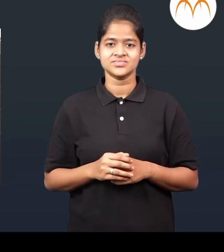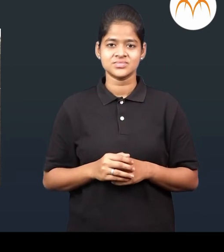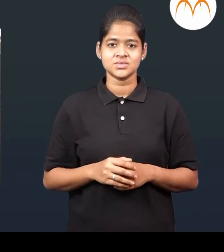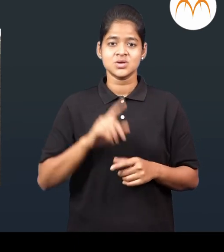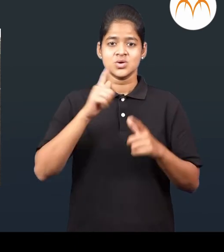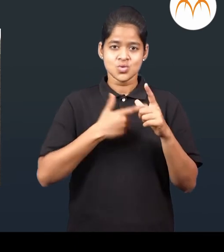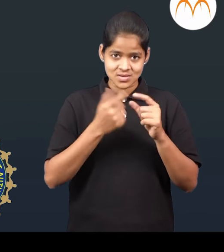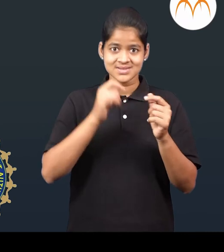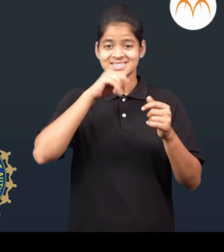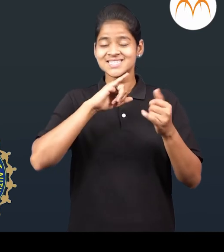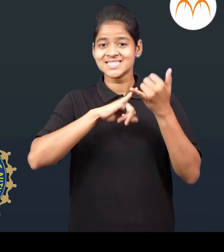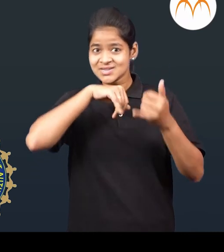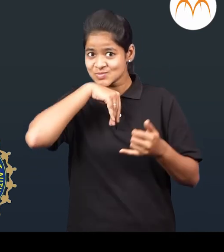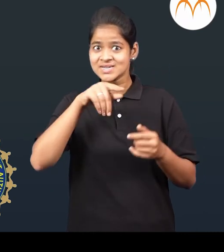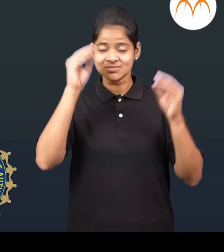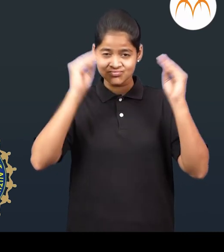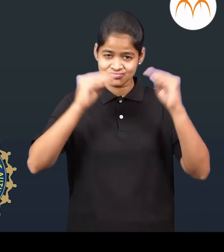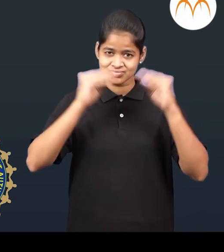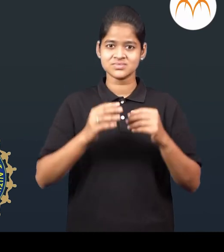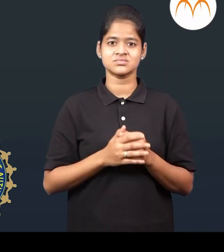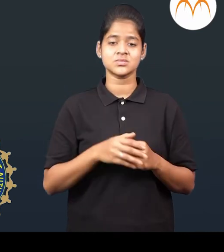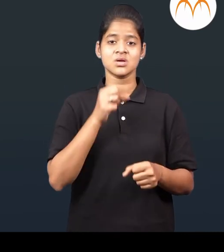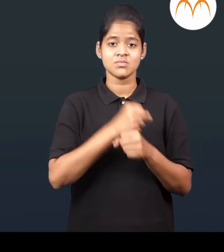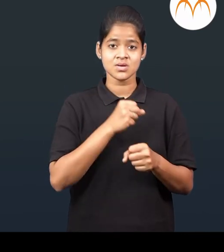पावश, आपत्ती व्यवस्थापन